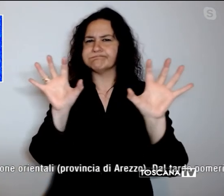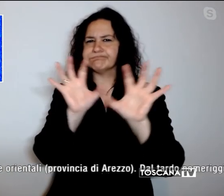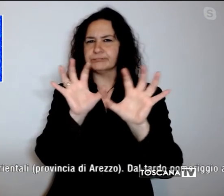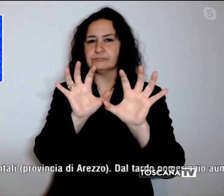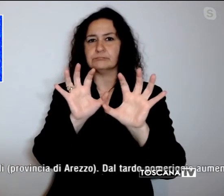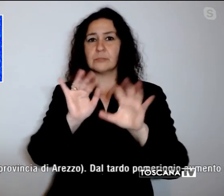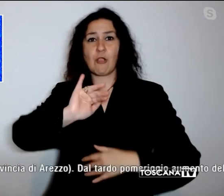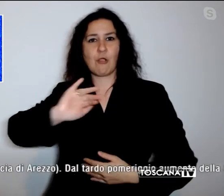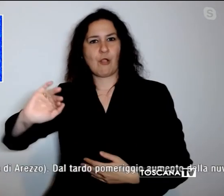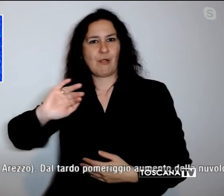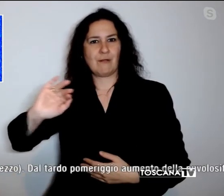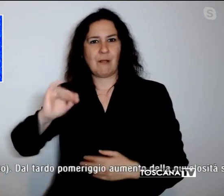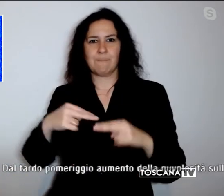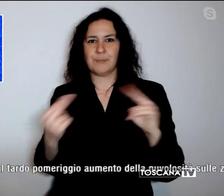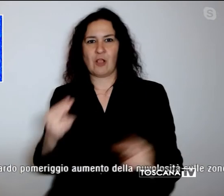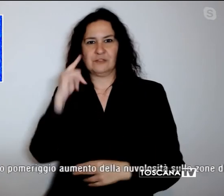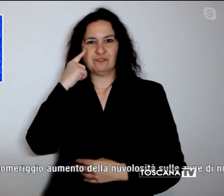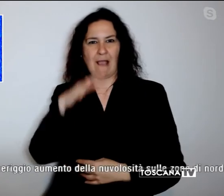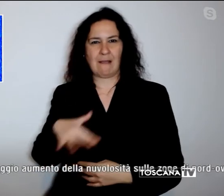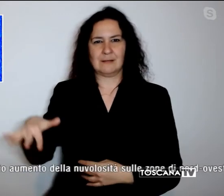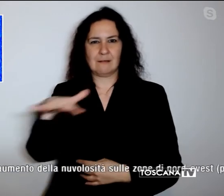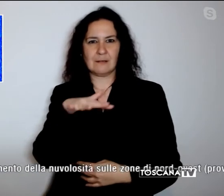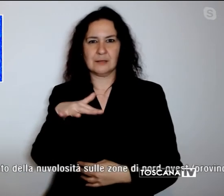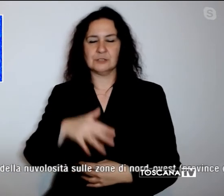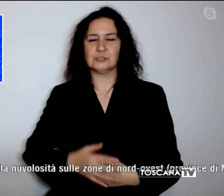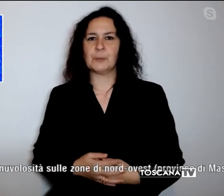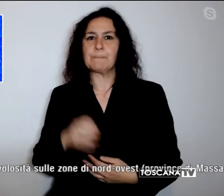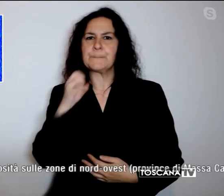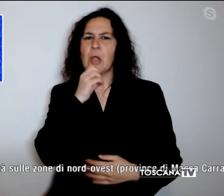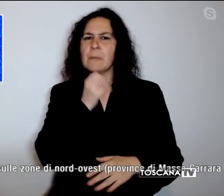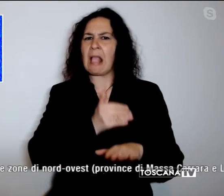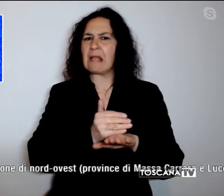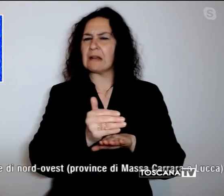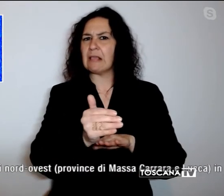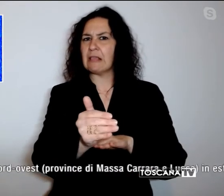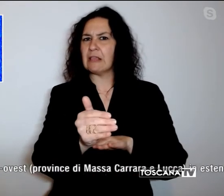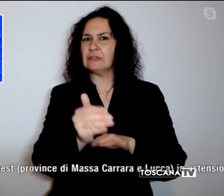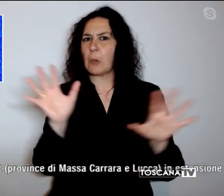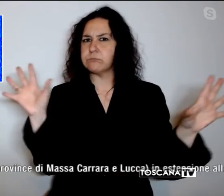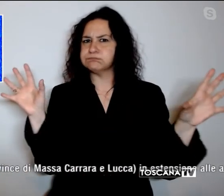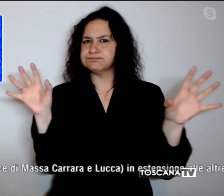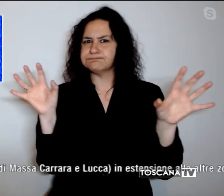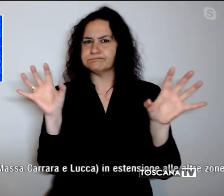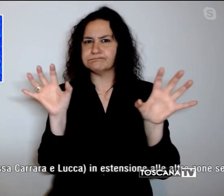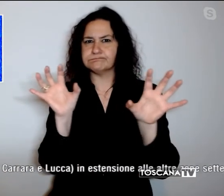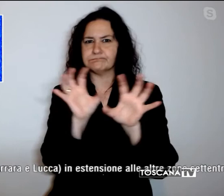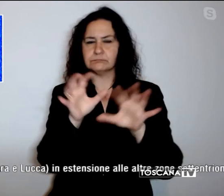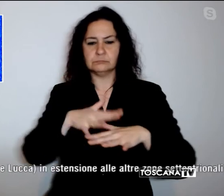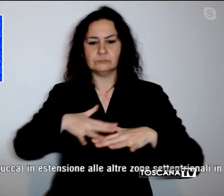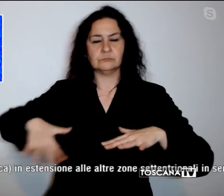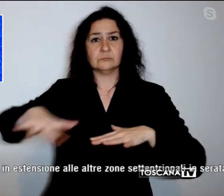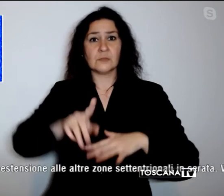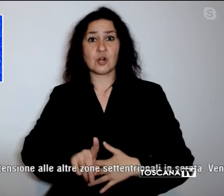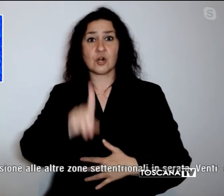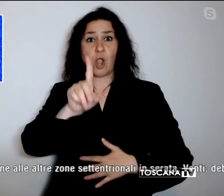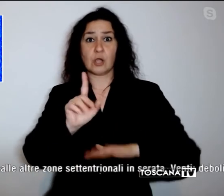in provincia di Arezzo. Dal tardo pomeriggio aumento della nuvolosità sulle zone nord-ovest, province